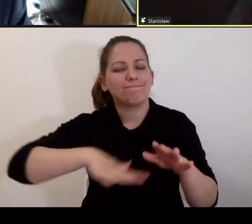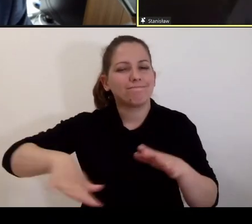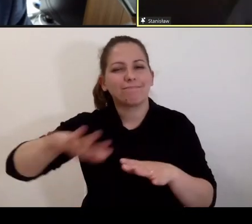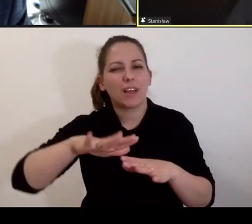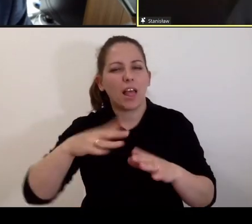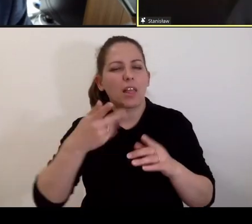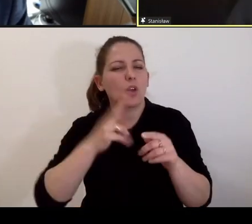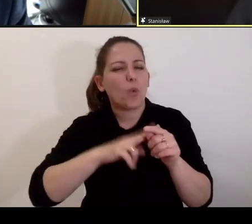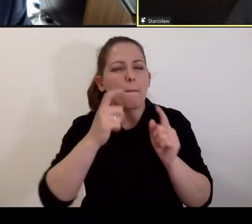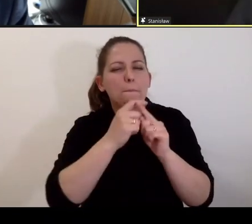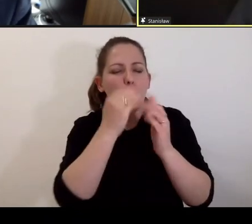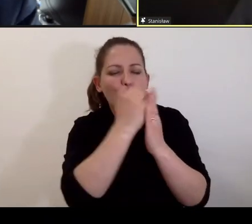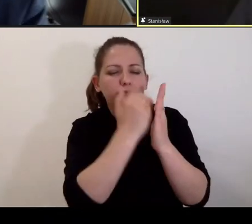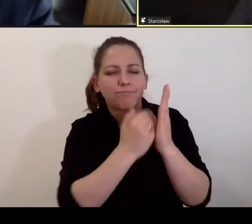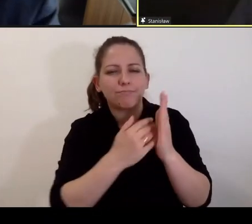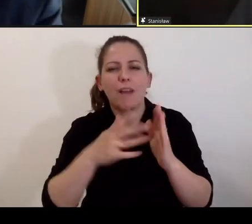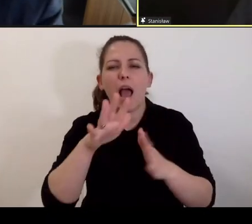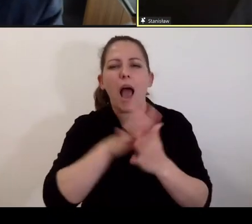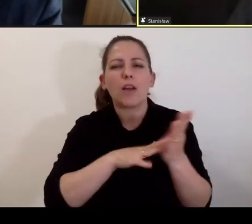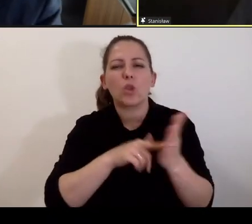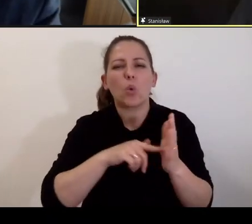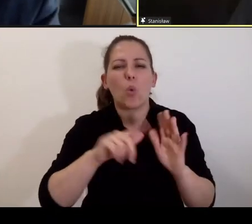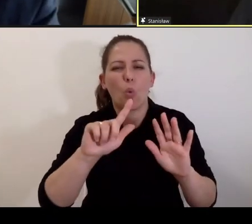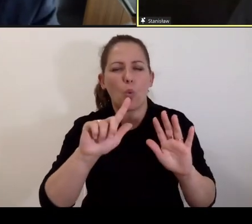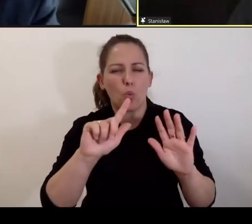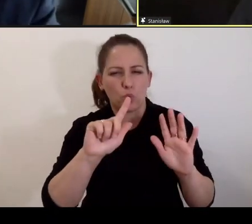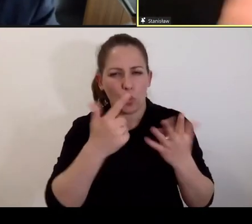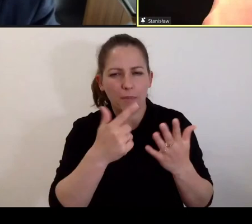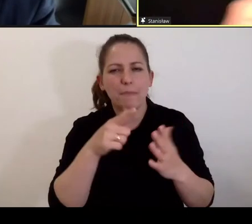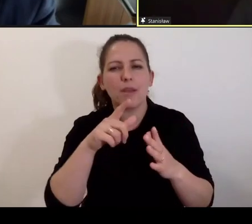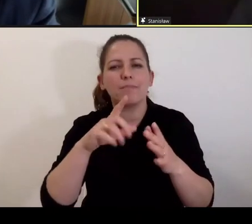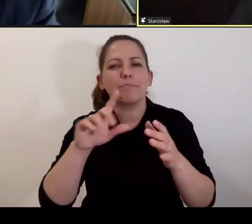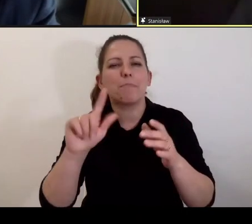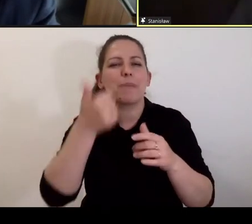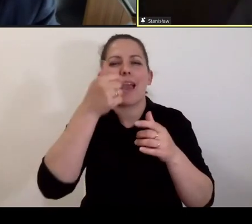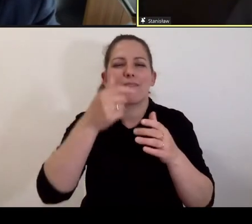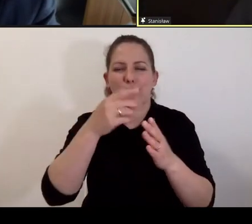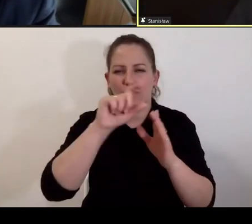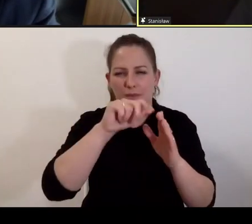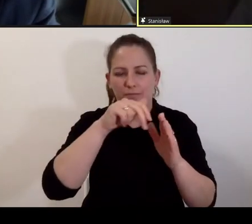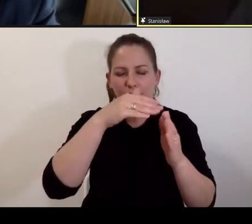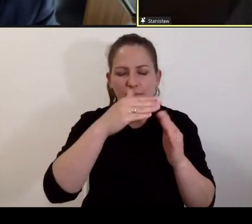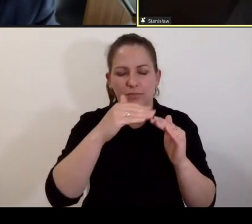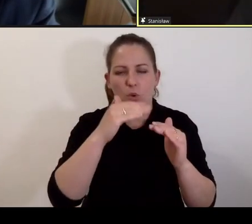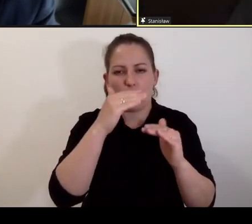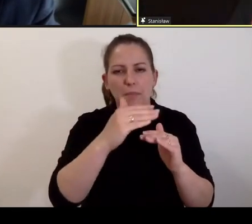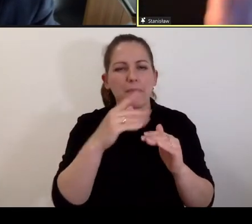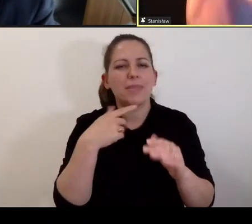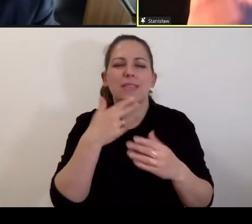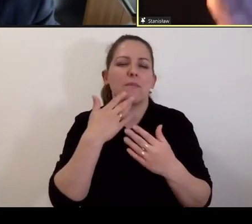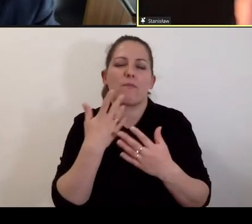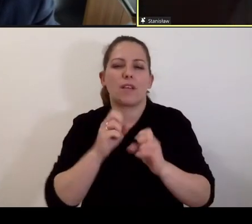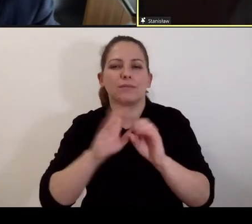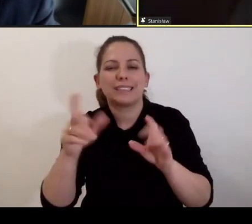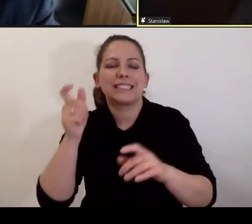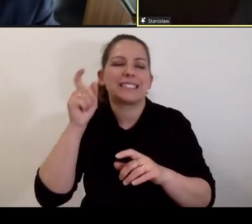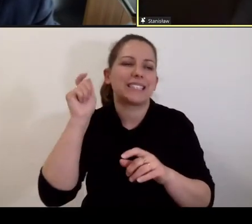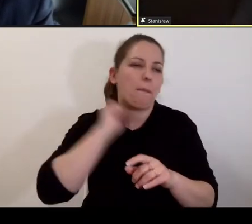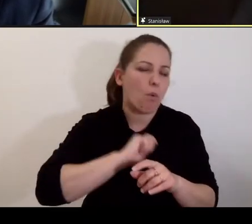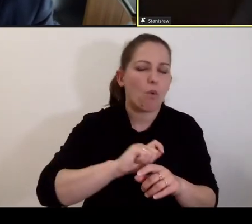podpunktów artykułu 7 ustępu 1, bo nie mówimy oczywiście o tych takich oczywistych sprawach jak zabójstwo,